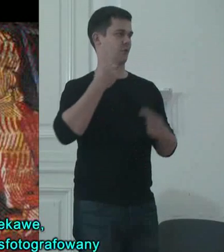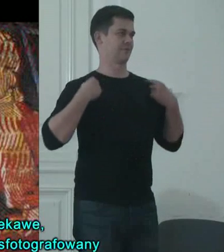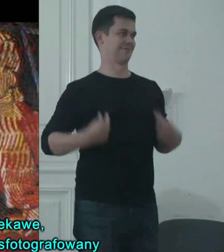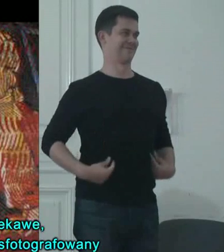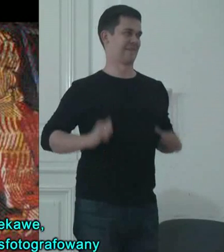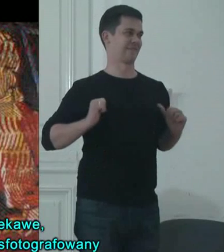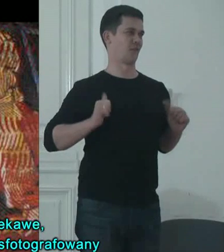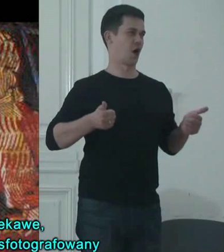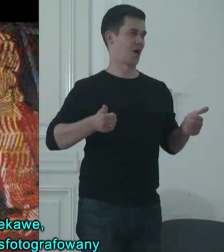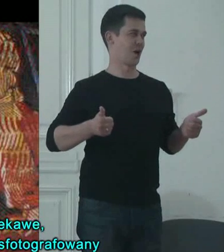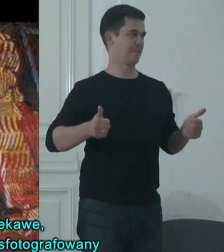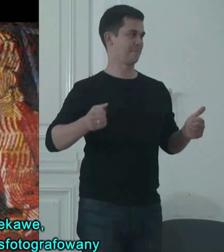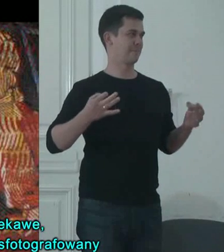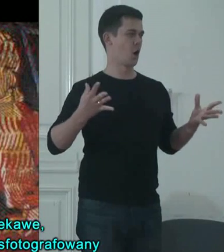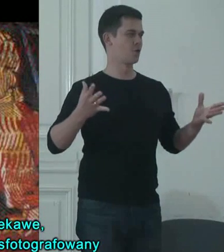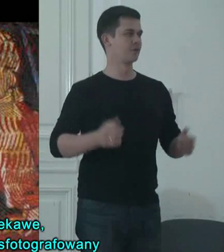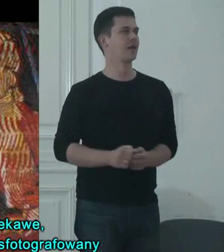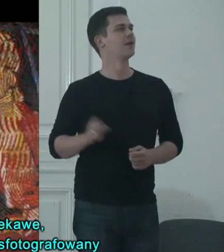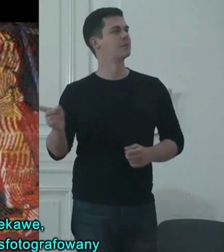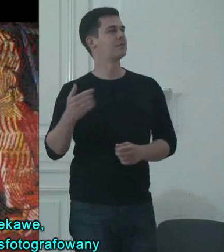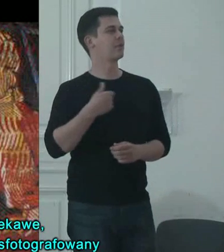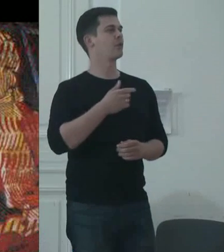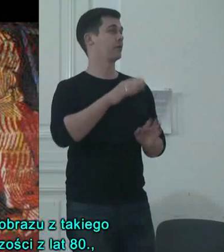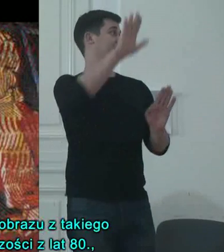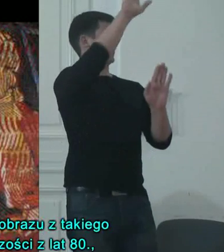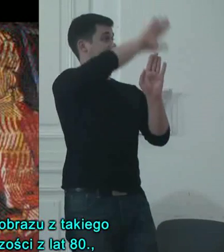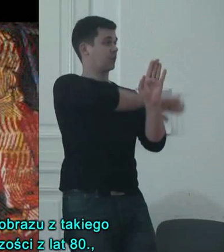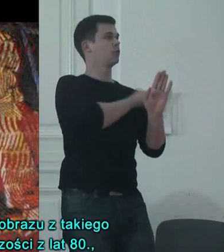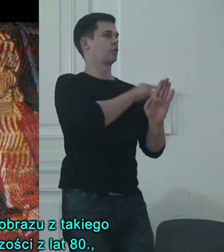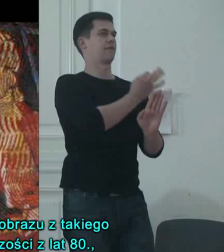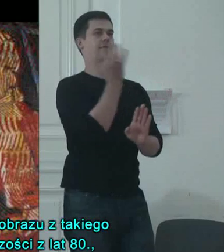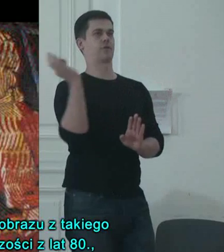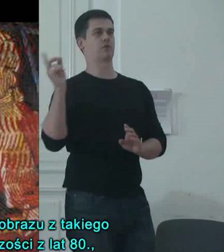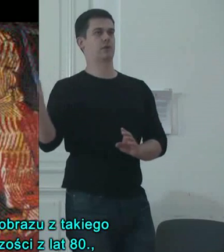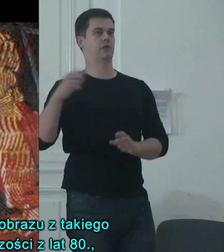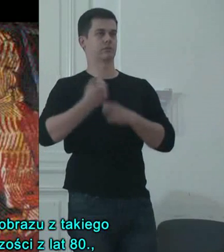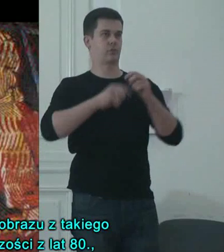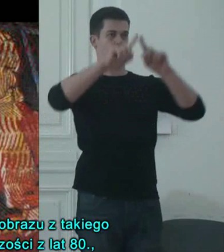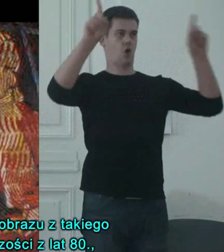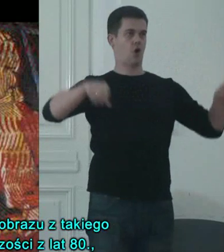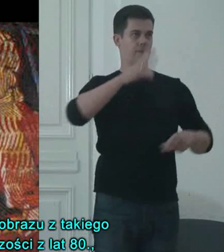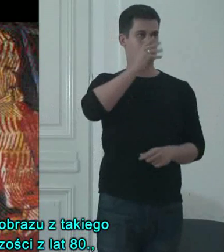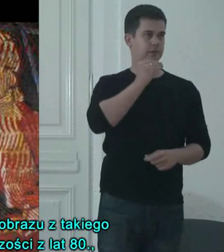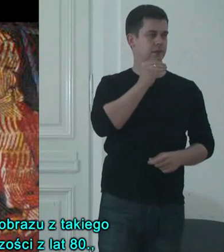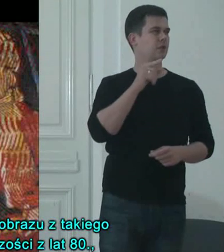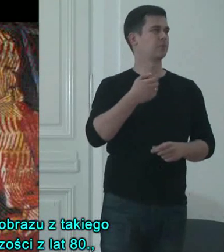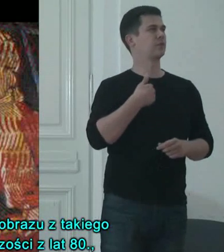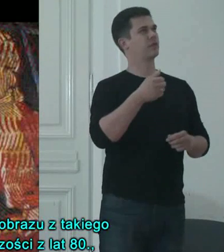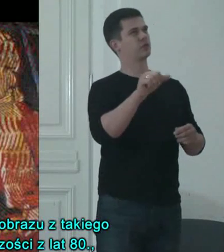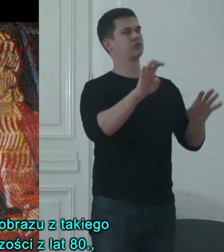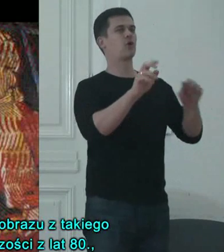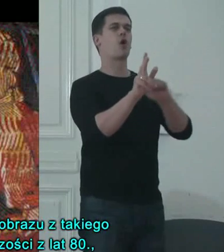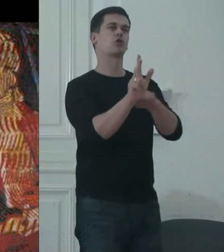Co ciekawe, Fangor został tutaj współczerwany na tle swojego obrazu z takiego okresu, czuło się z lat 80.